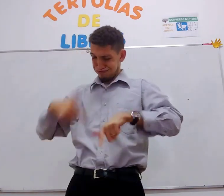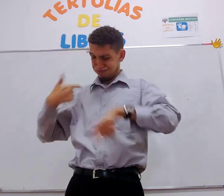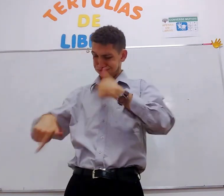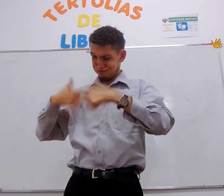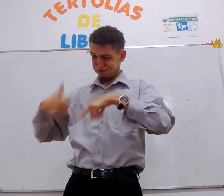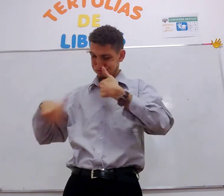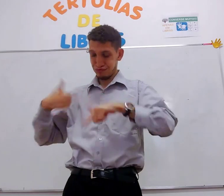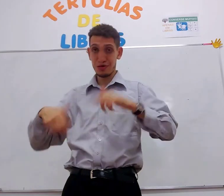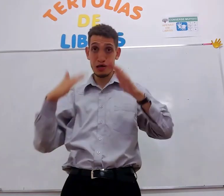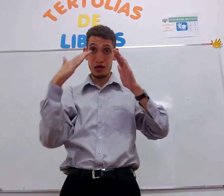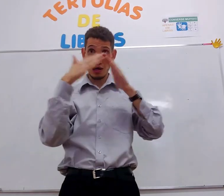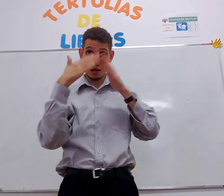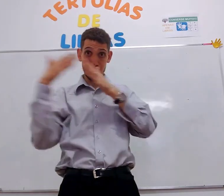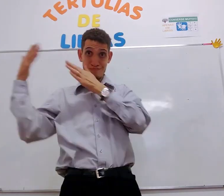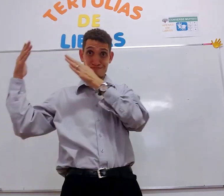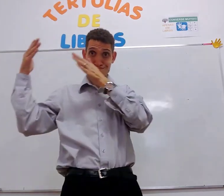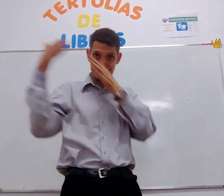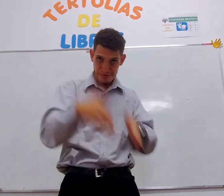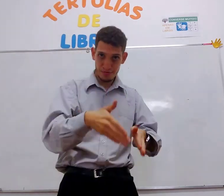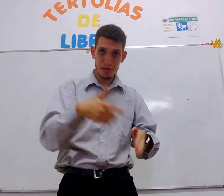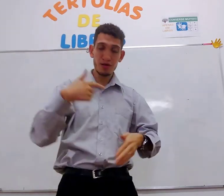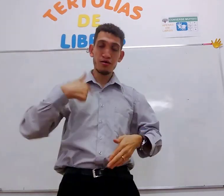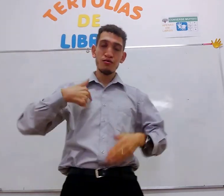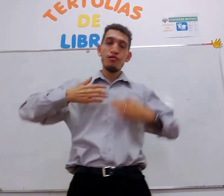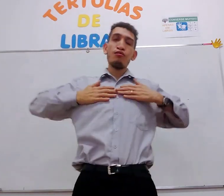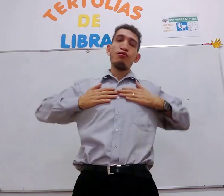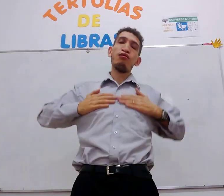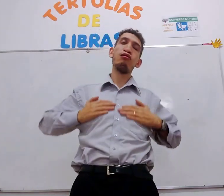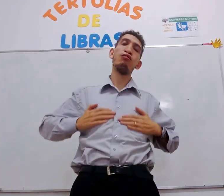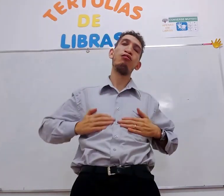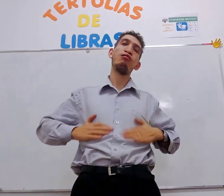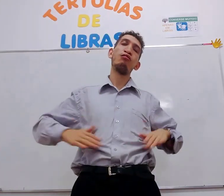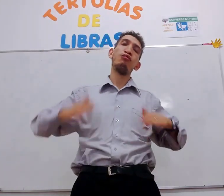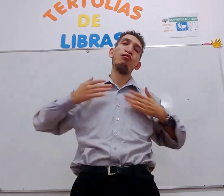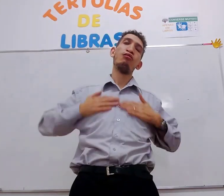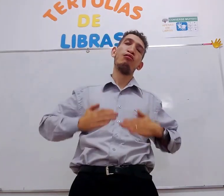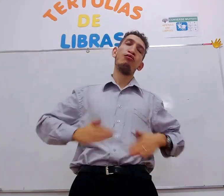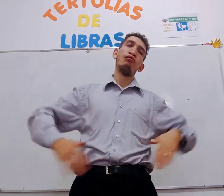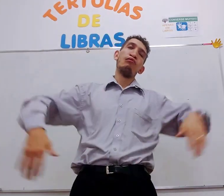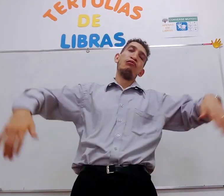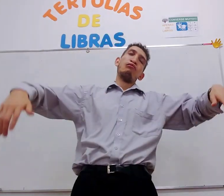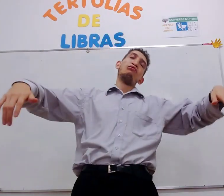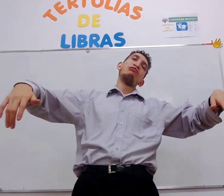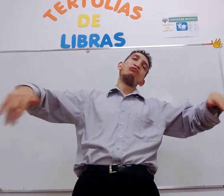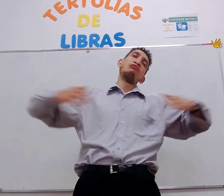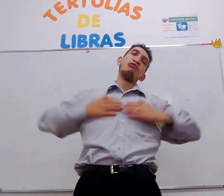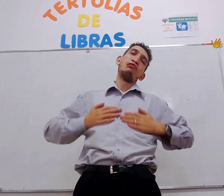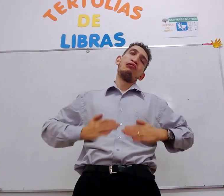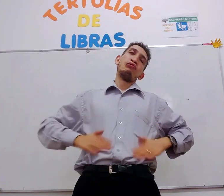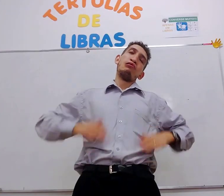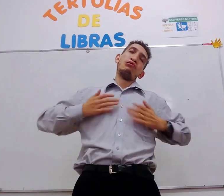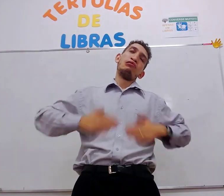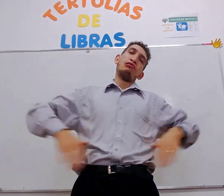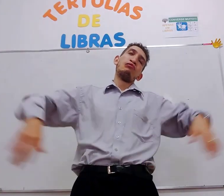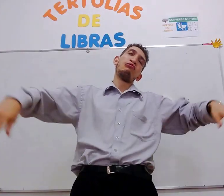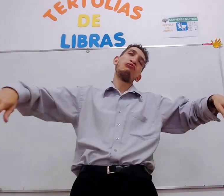trabalhar, trabalhar, trabalhar, a chegar, eu descansar, relaxar,